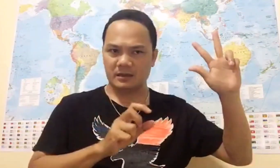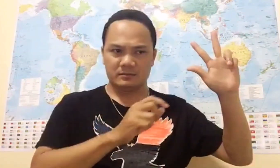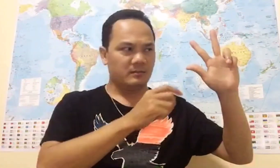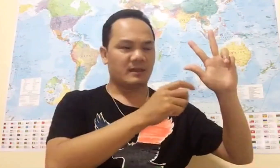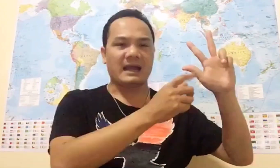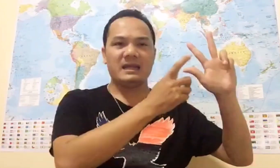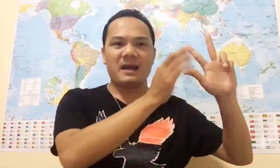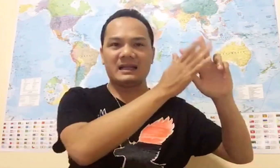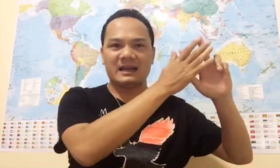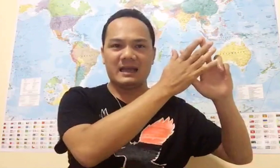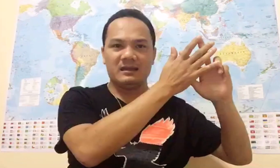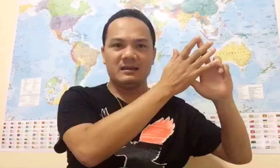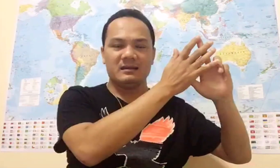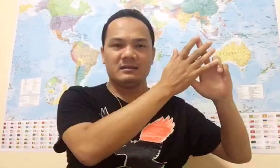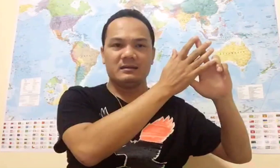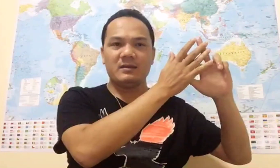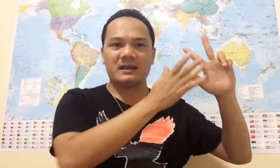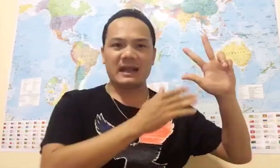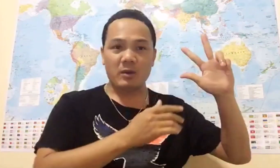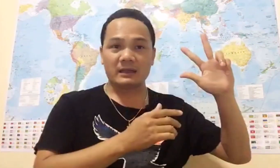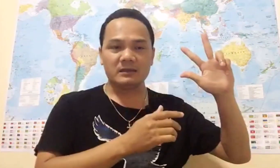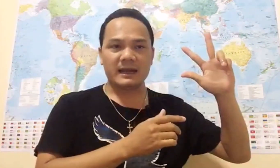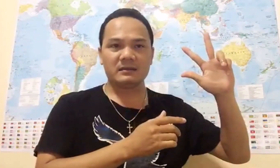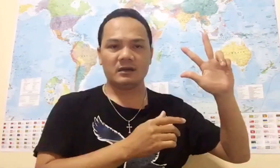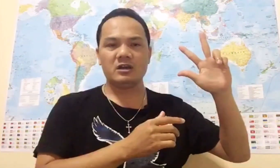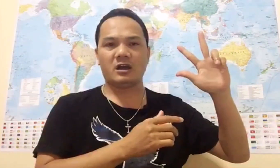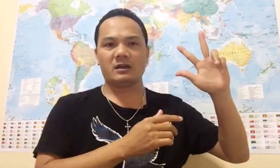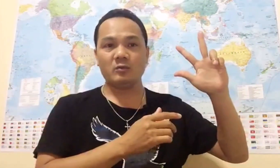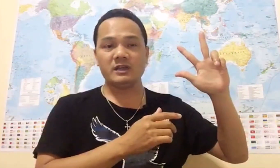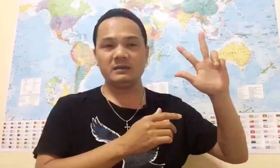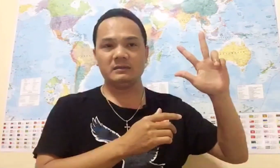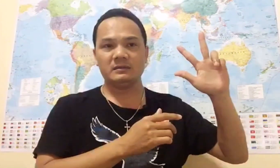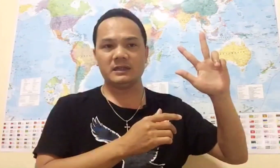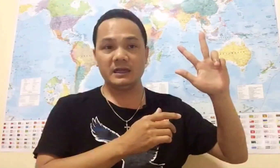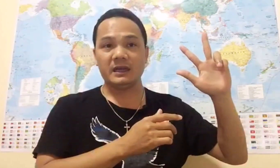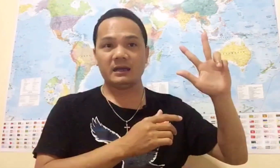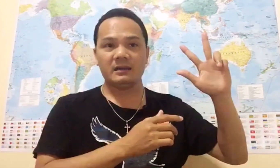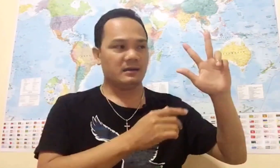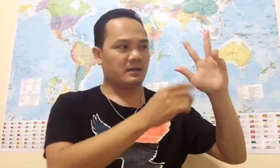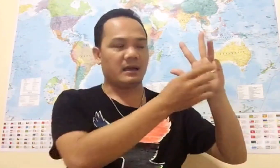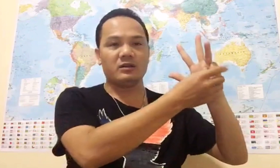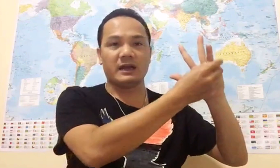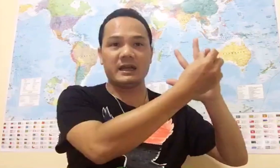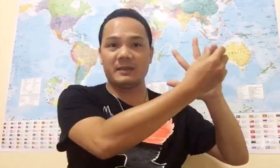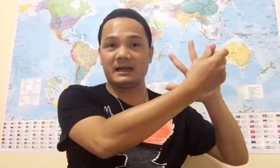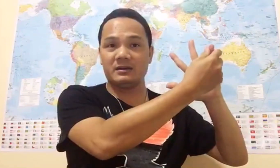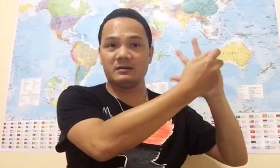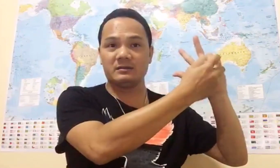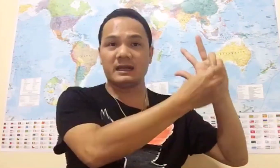được Tại vì 3 thằng này Nếu mà đàng hoàng tử tế Tự do công chính Chính nghĩa Thì vẫn có thể kìm 2 này được Tại